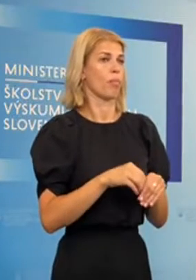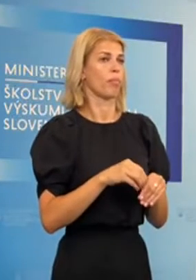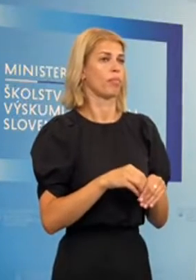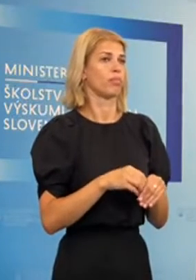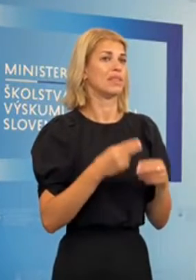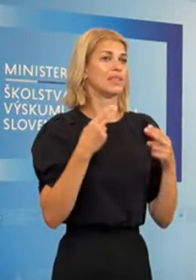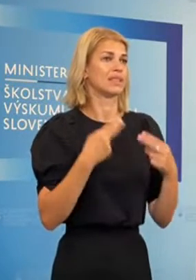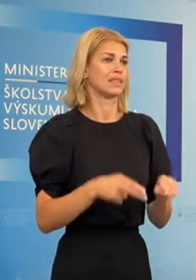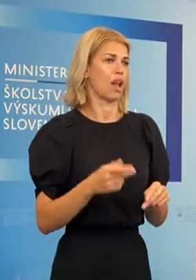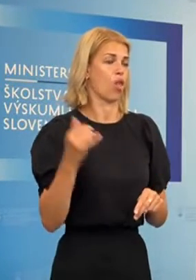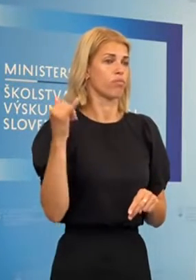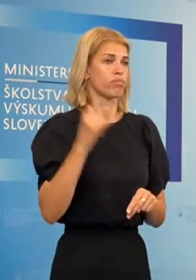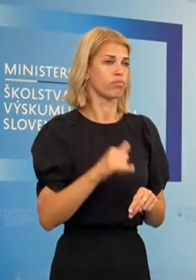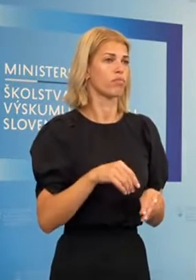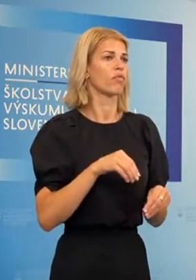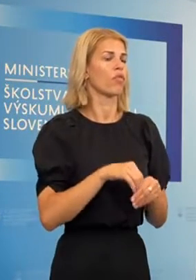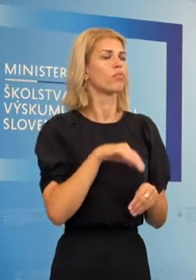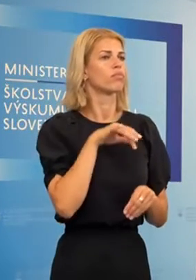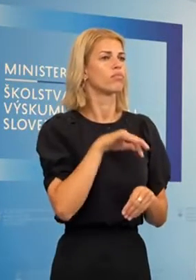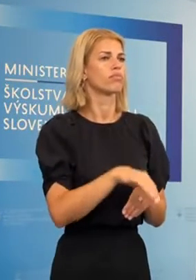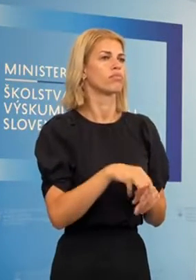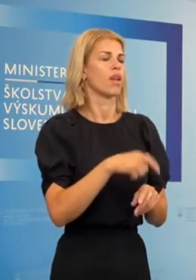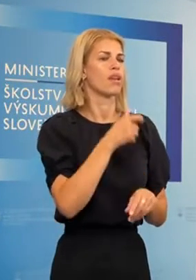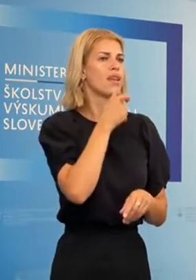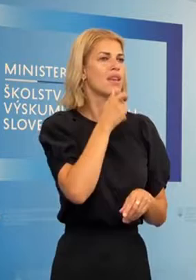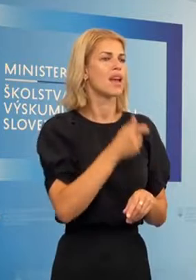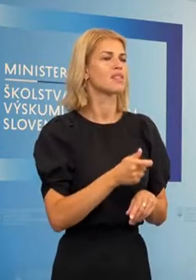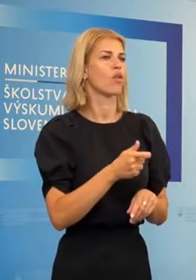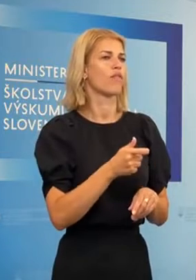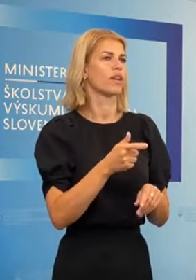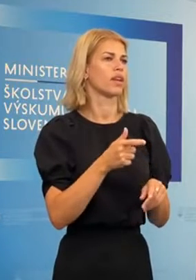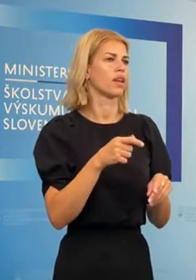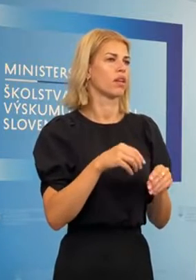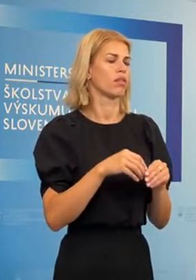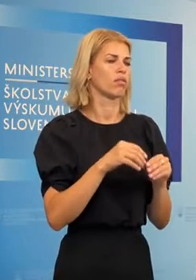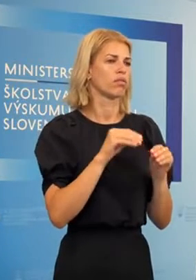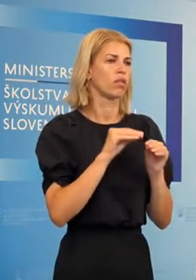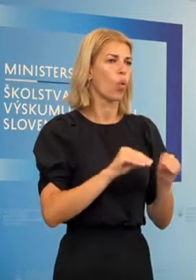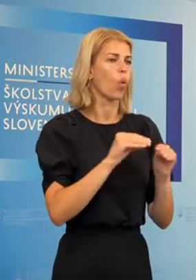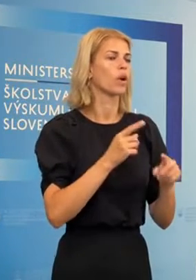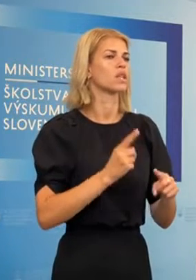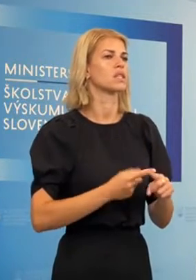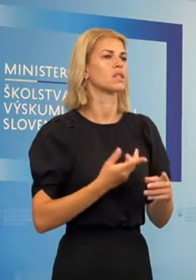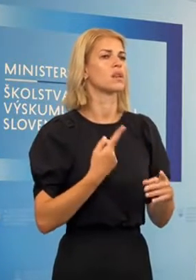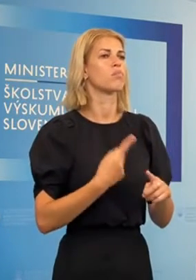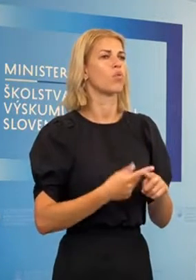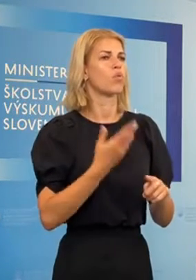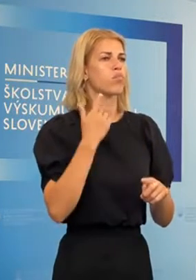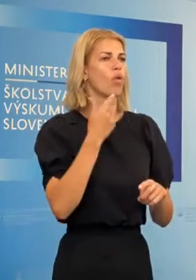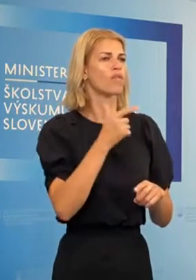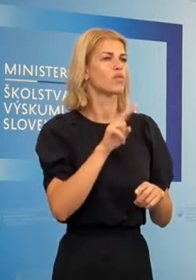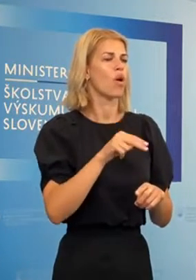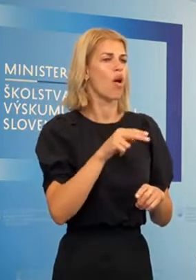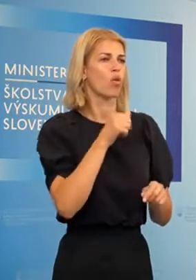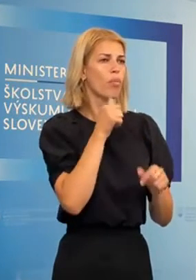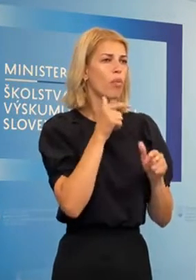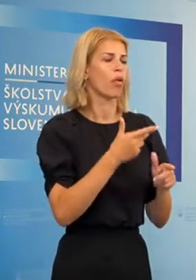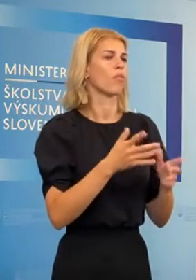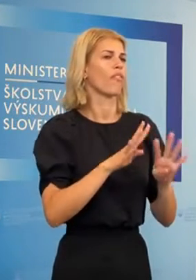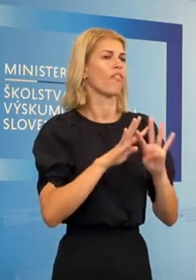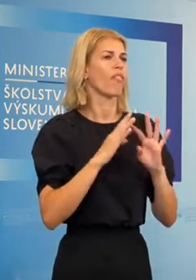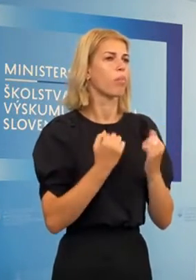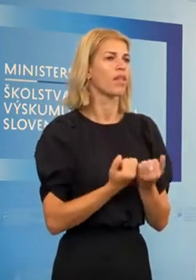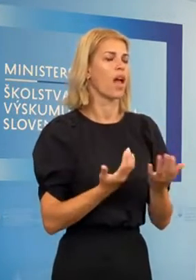jazykových kurzov, cez 200-ový príspevok na každé dieťa, cez rôzne webináre a podpory pre učiteľov,